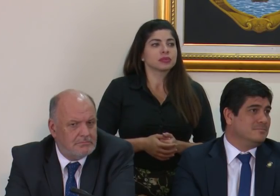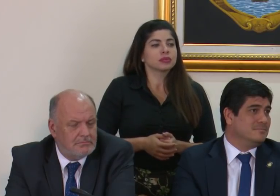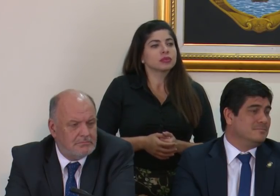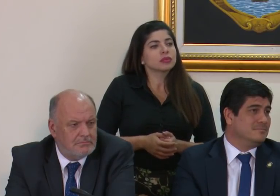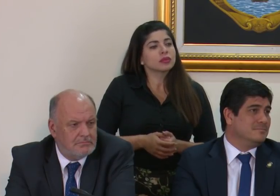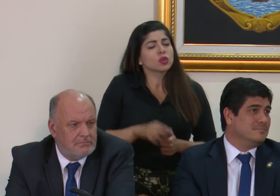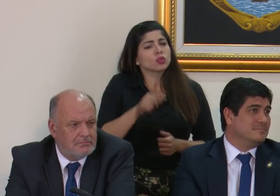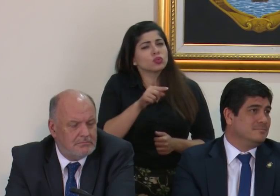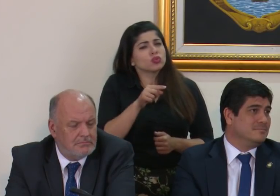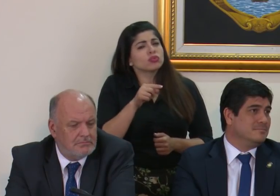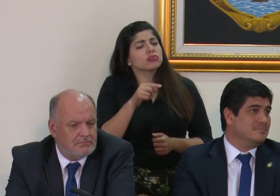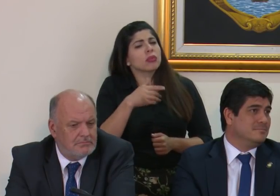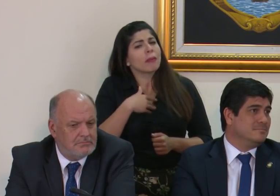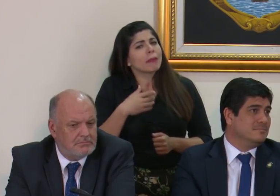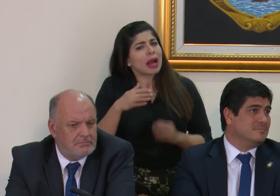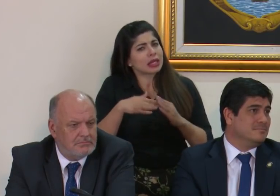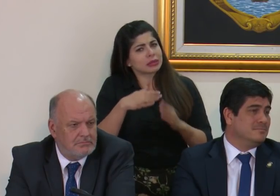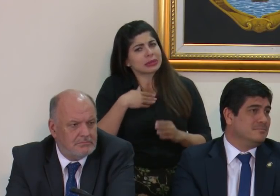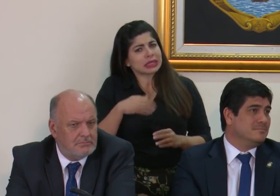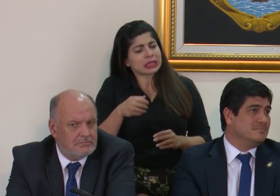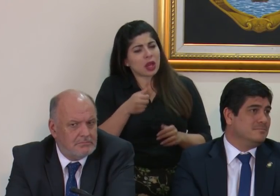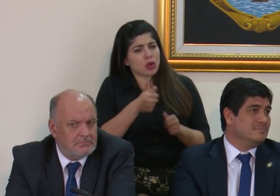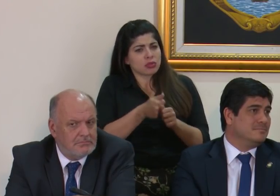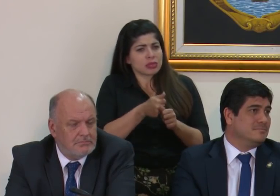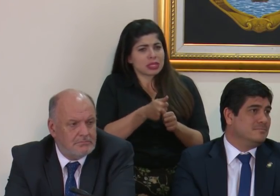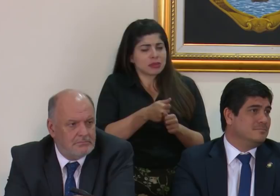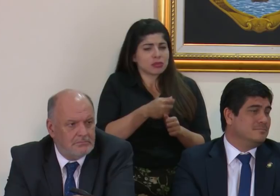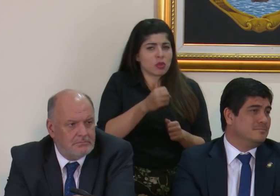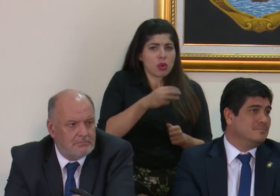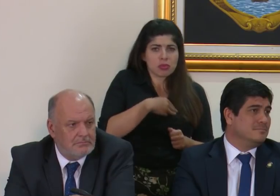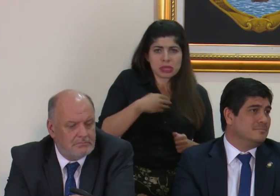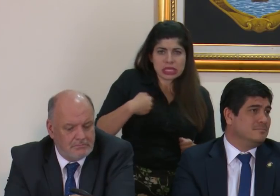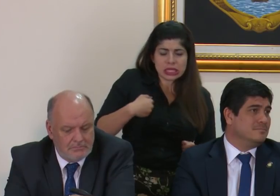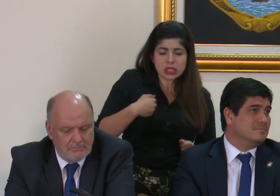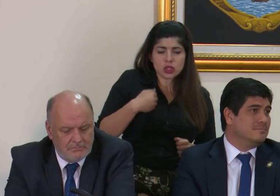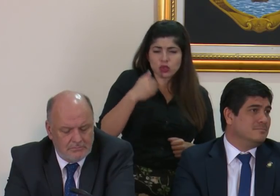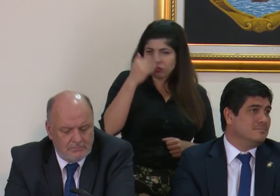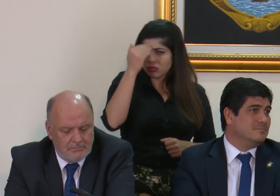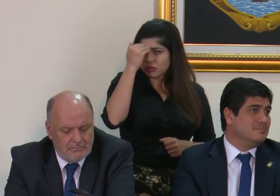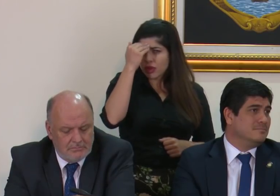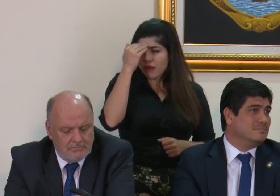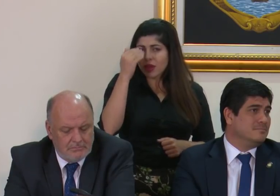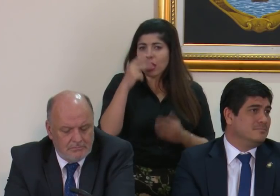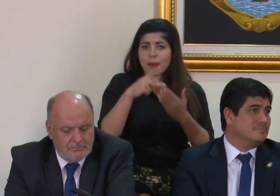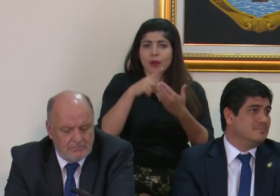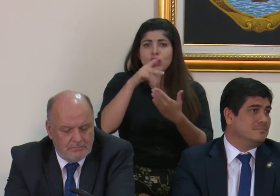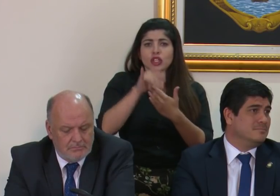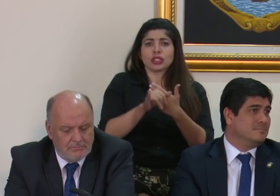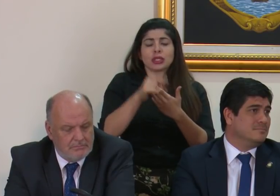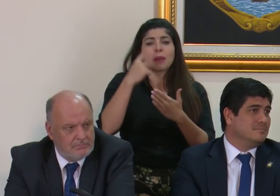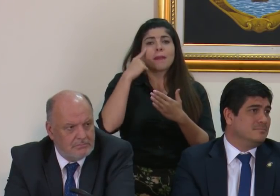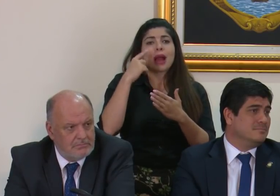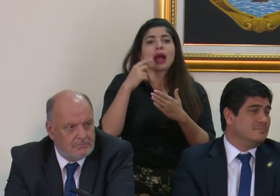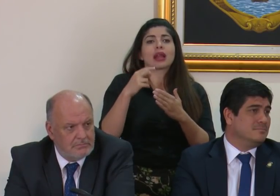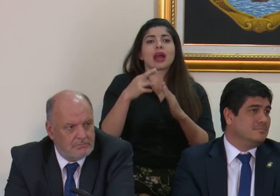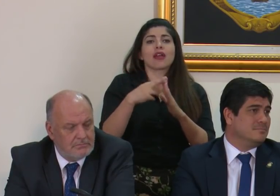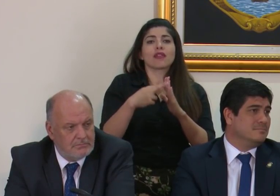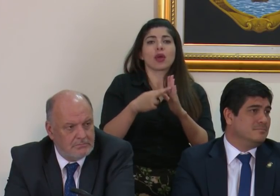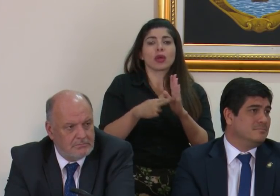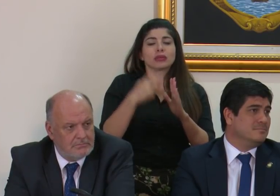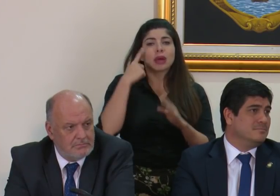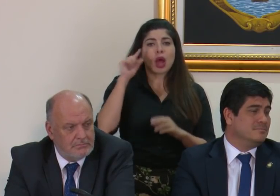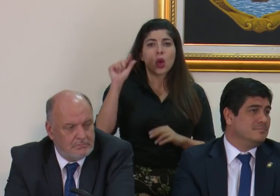tiene conocimiento presidencia, ya sea el ministro o usted, don Carlos, del proyecto para regular Uber y